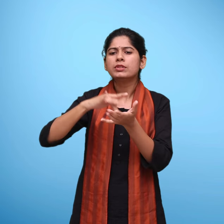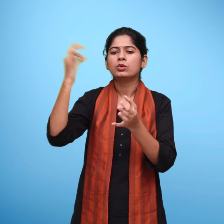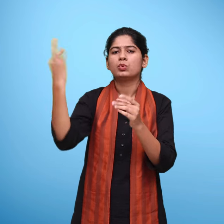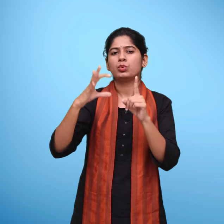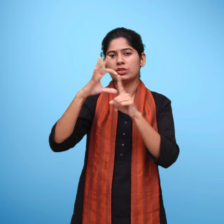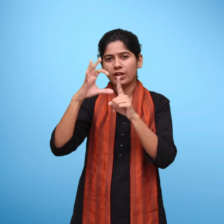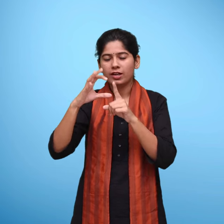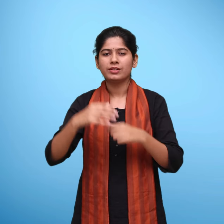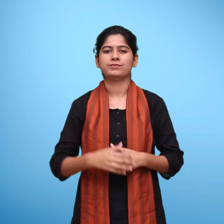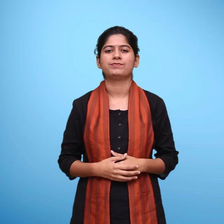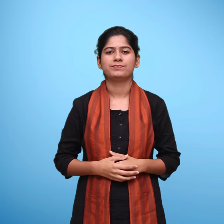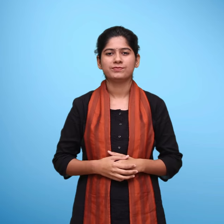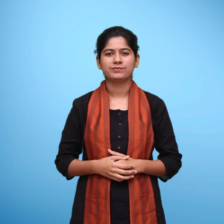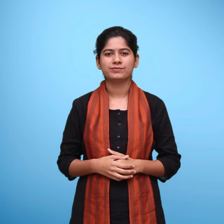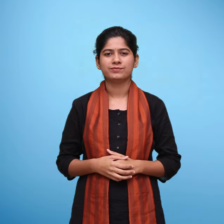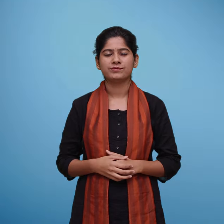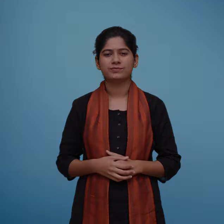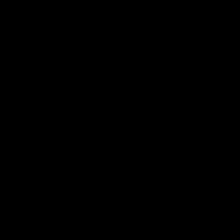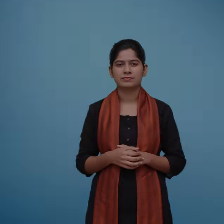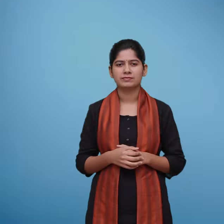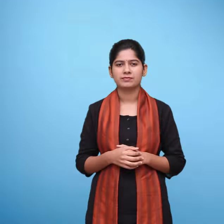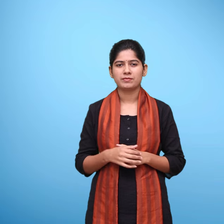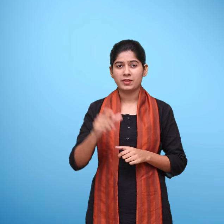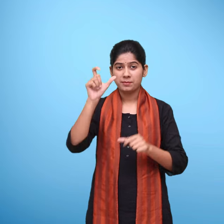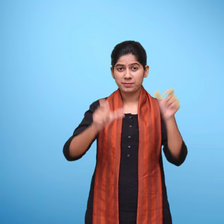और प्रशिक्षन परशद नई दिल्ली आभहार